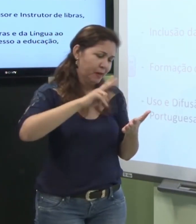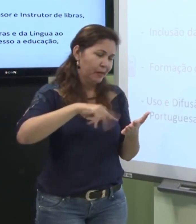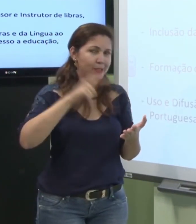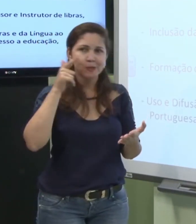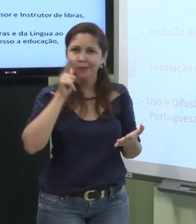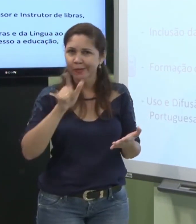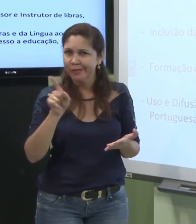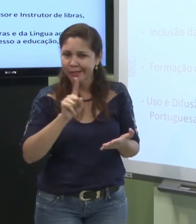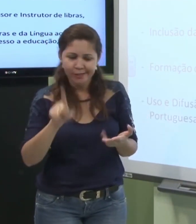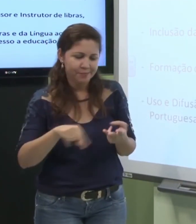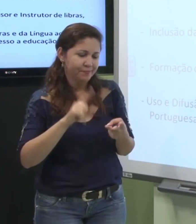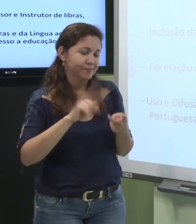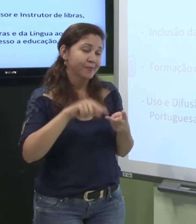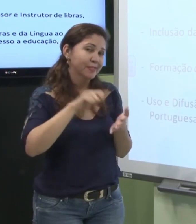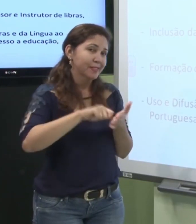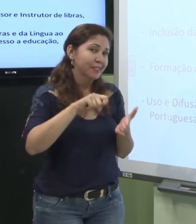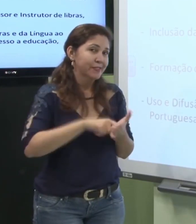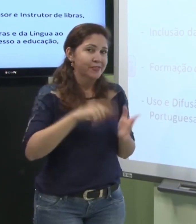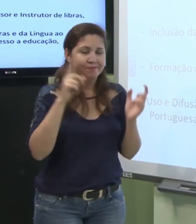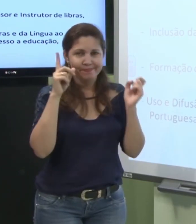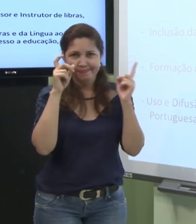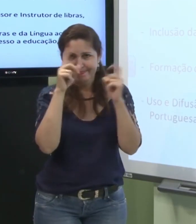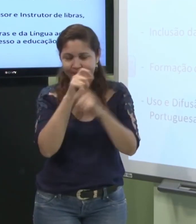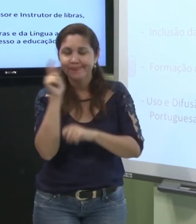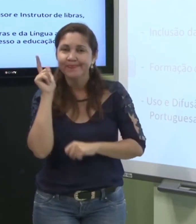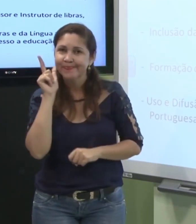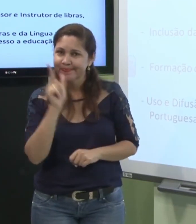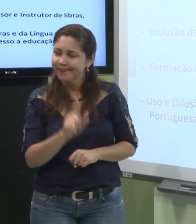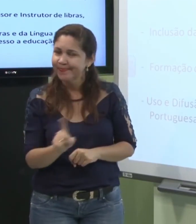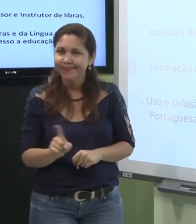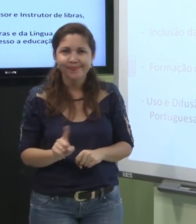não sabe escrever então ele tem várias dificuldades